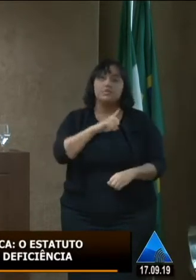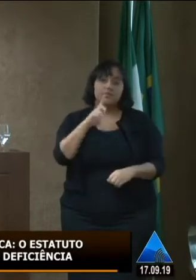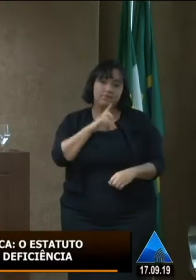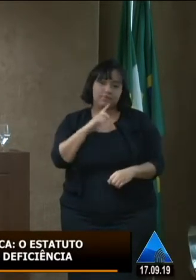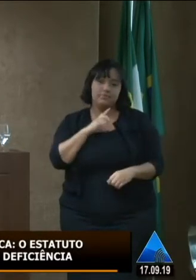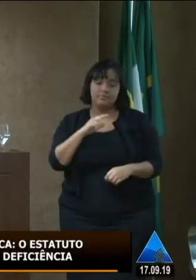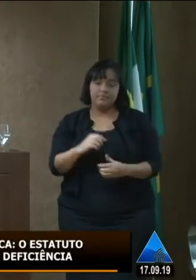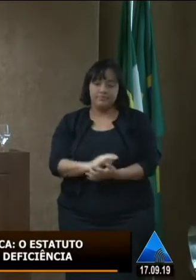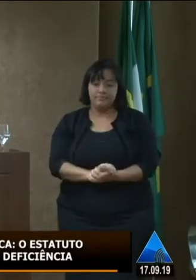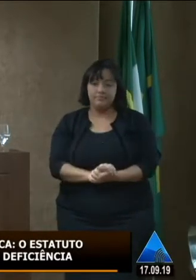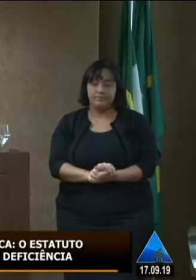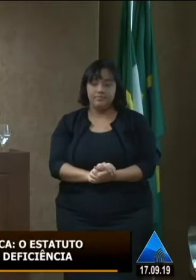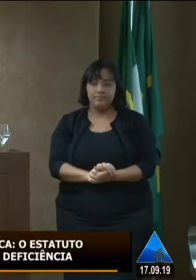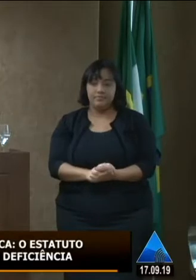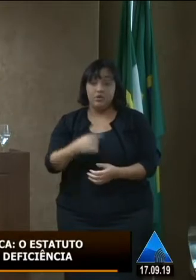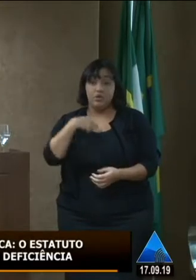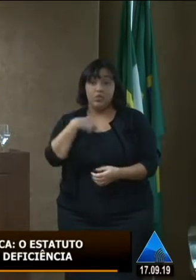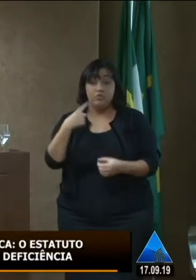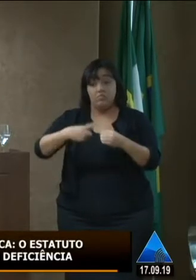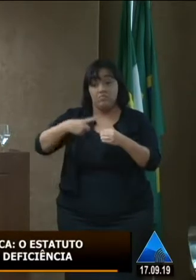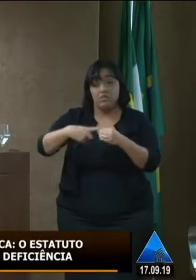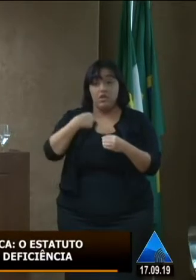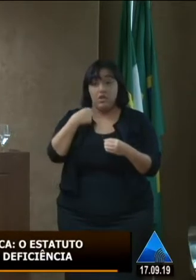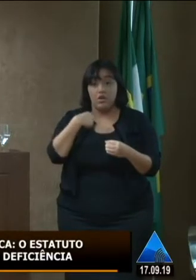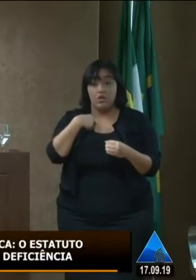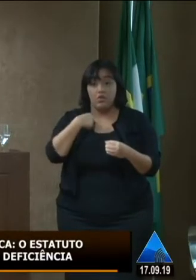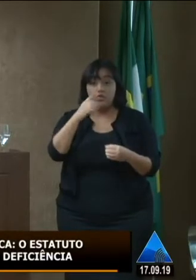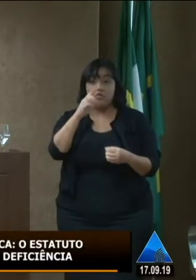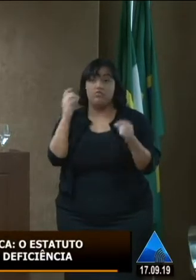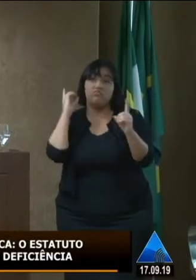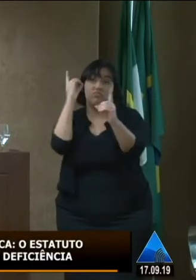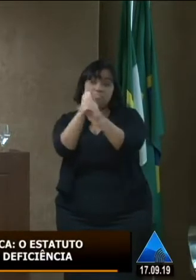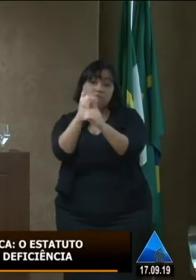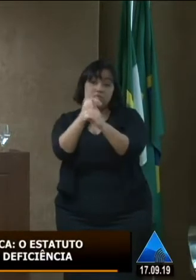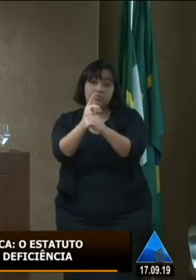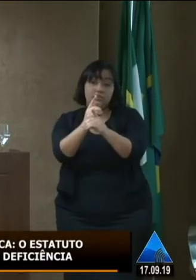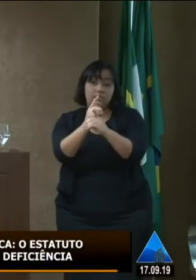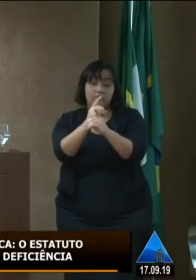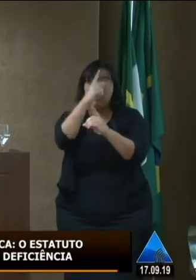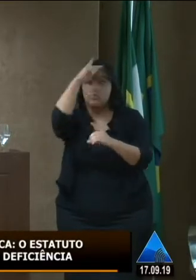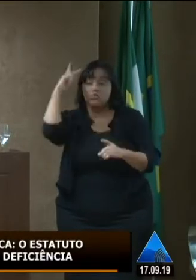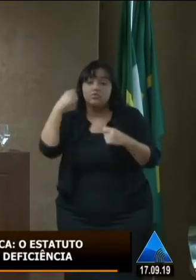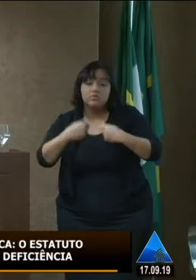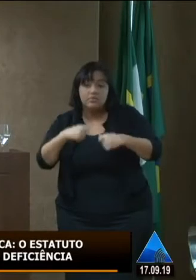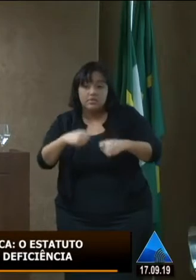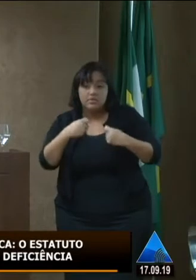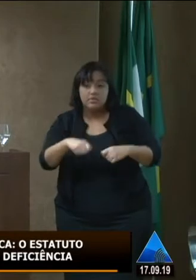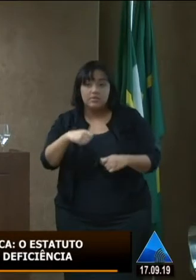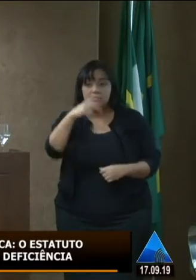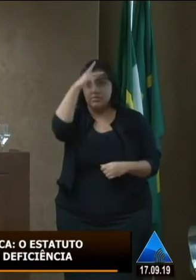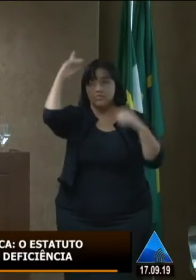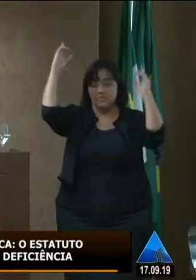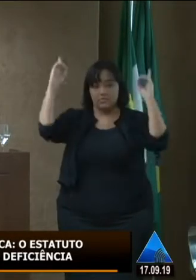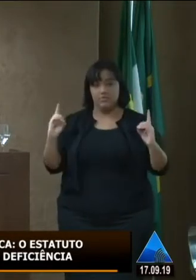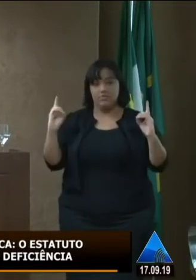deficiência quando eu vou para o Agreste eu vou encontrar lá em Boa Saúde uma demanda também por direitos para pessoas